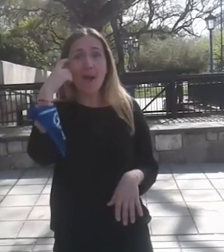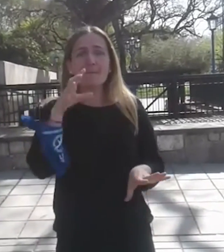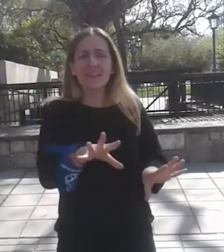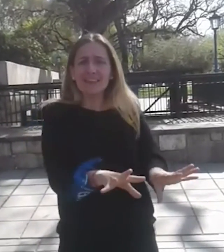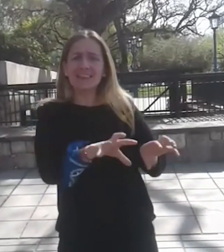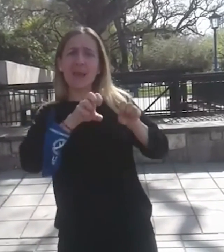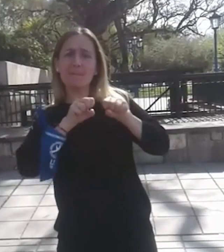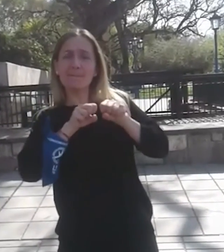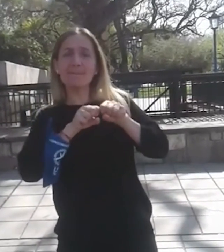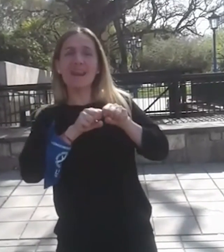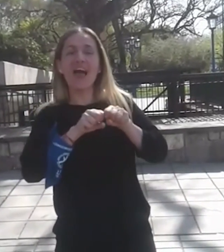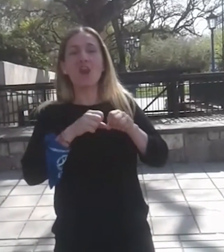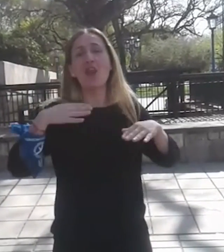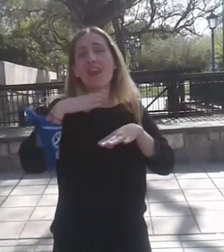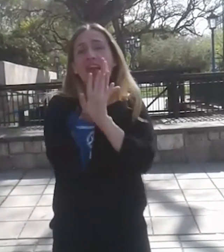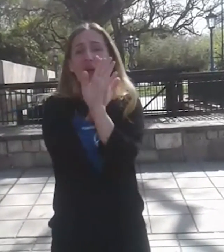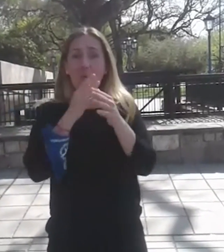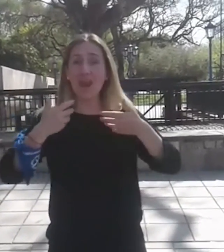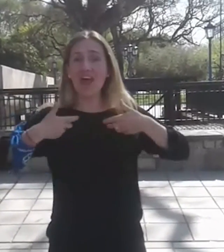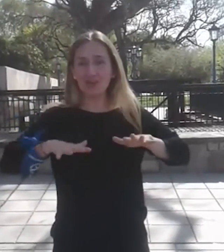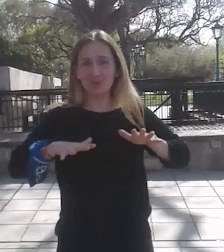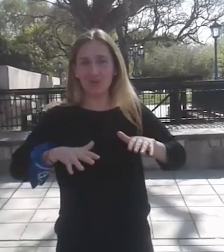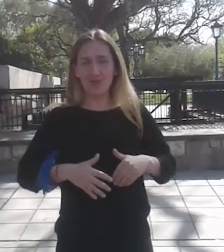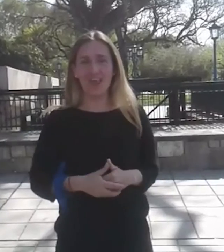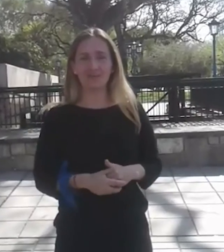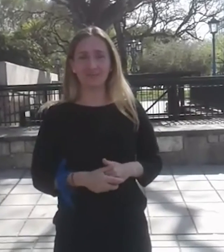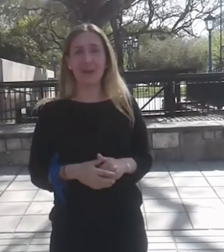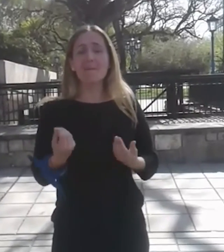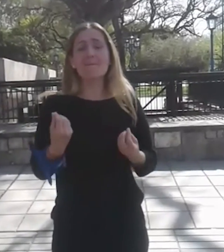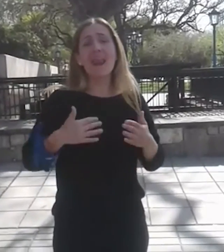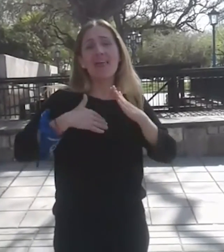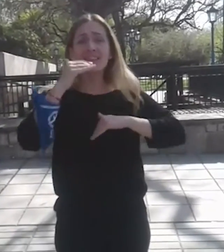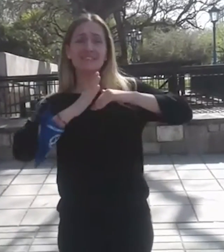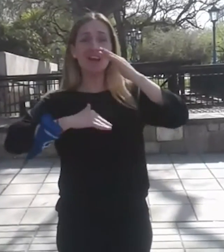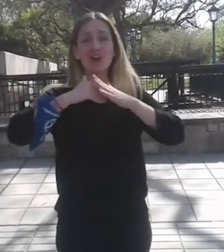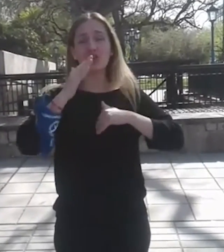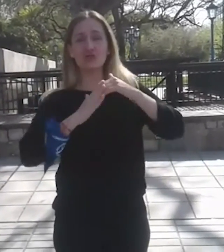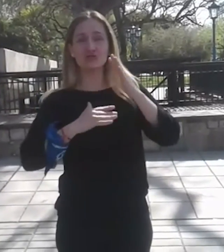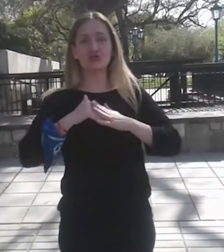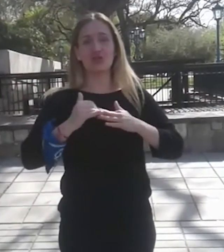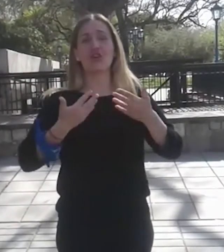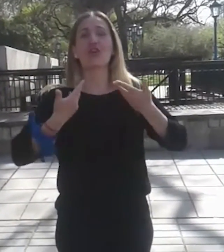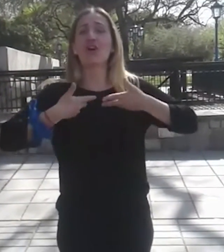niños, para que puedan adquirirla. Para que puedan adquirir su lengua natural. Para su desarrollo.